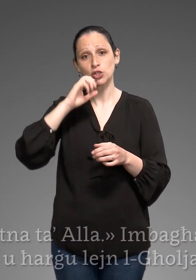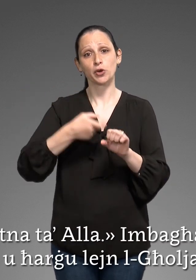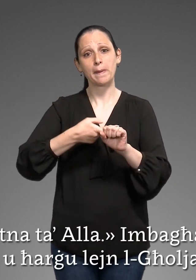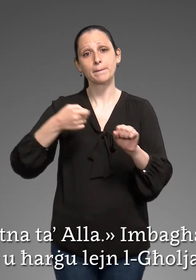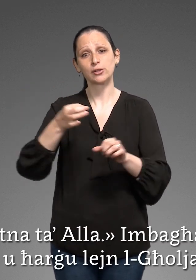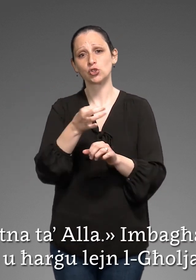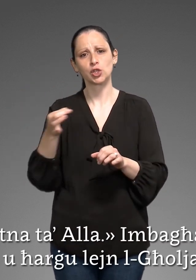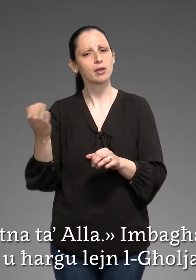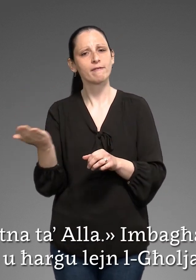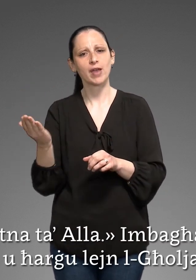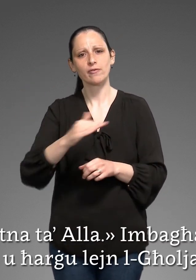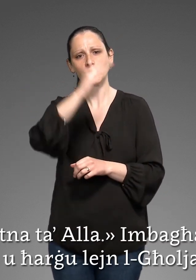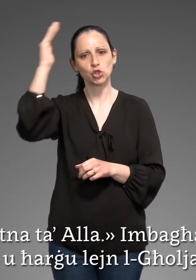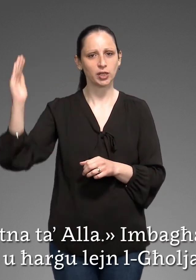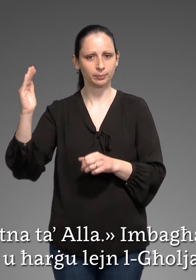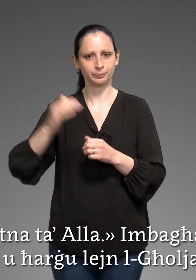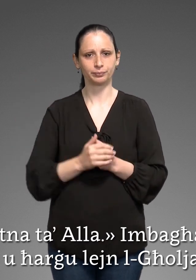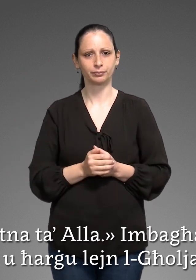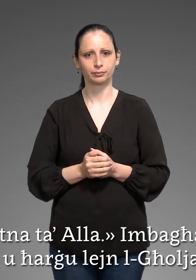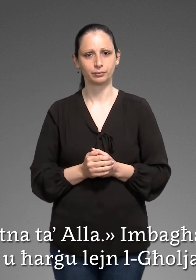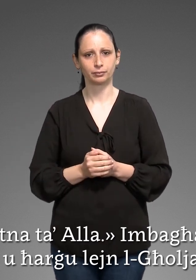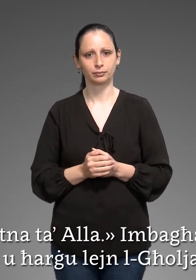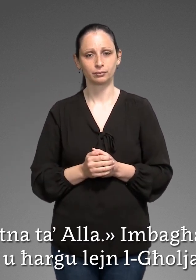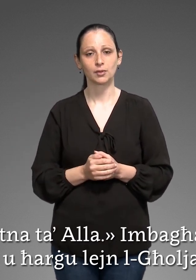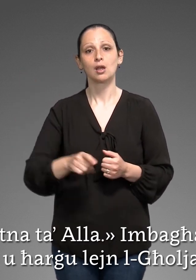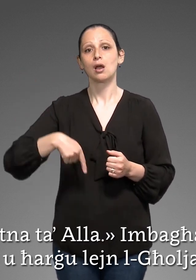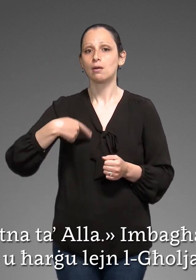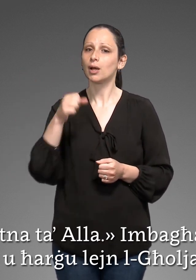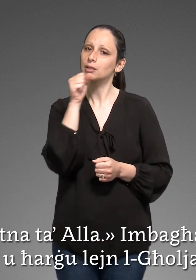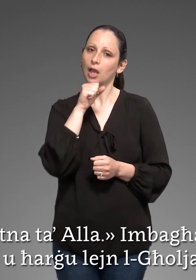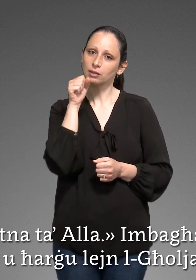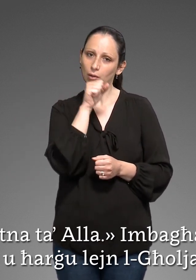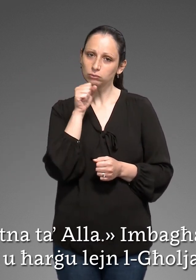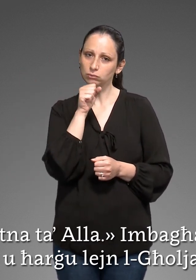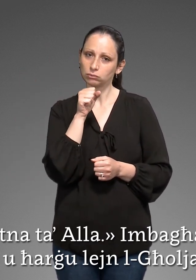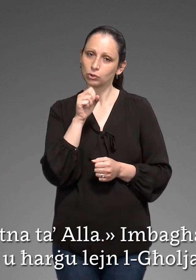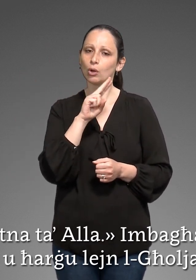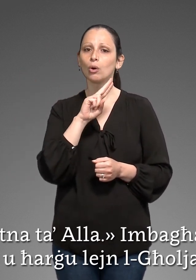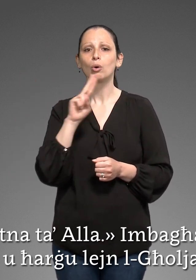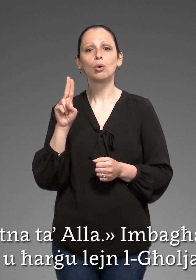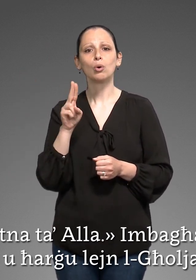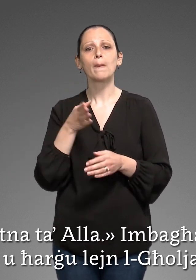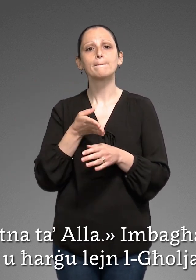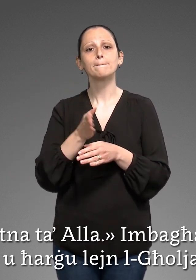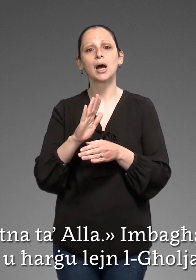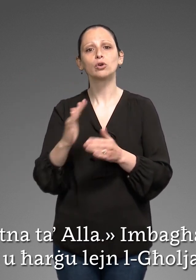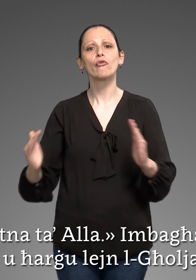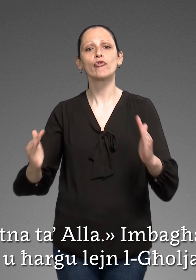Fi s-saltna ta' alla Imbaħt kantaw s-salmi U għarġu lejn L-olja ta' z-zabbuġ